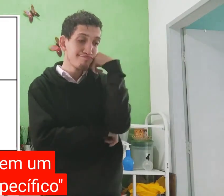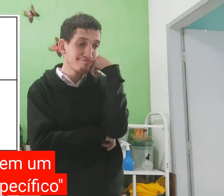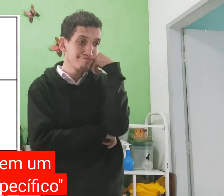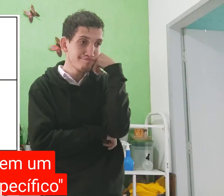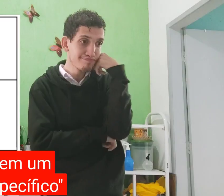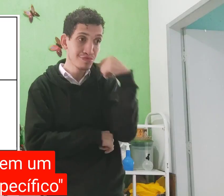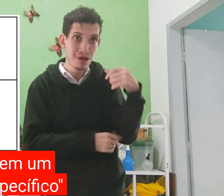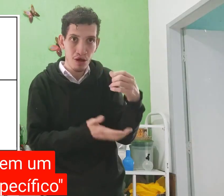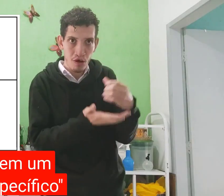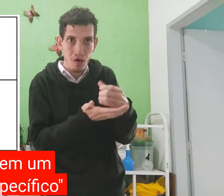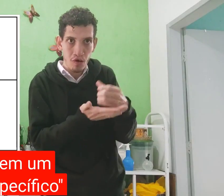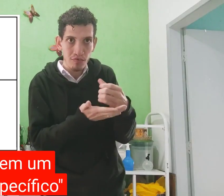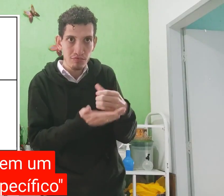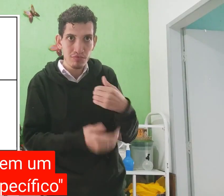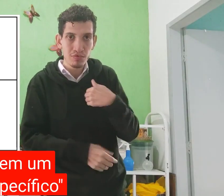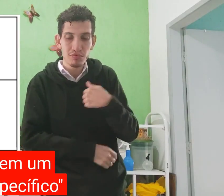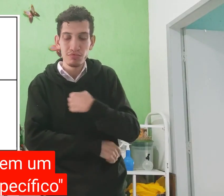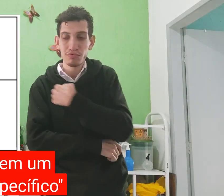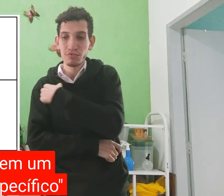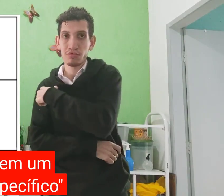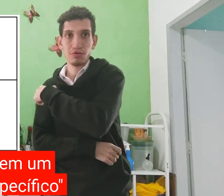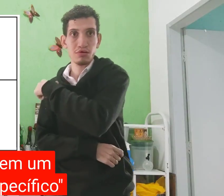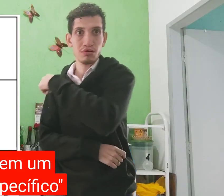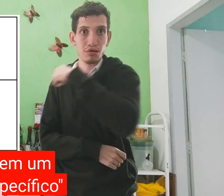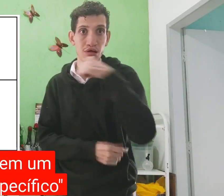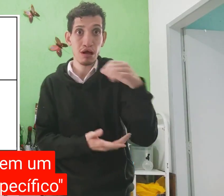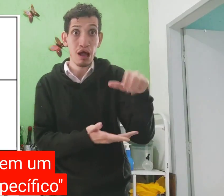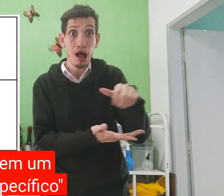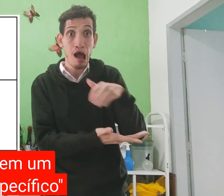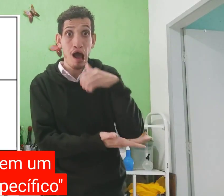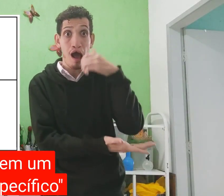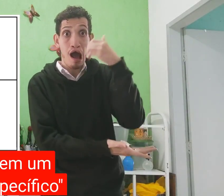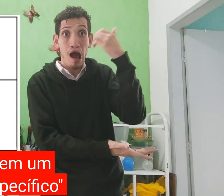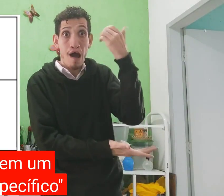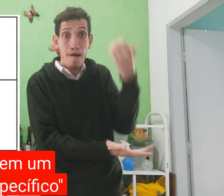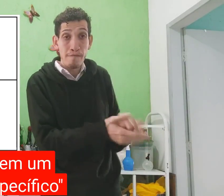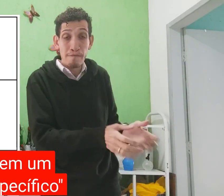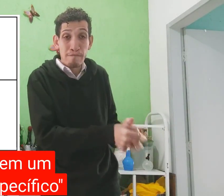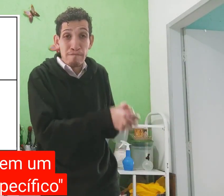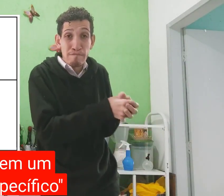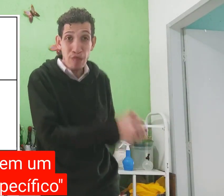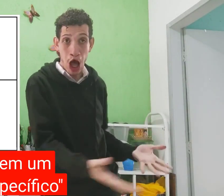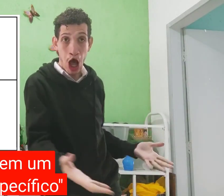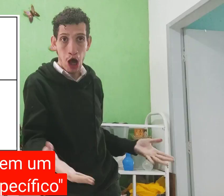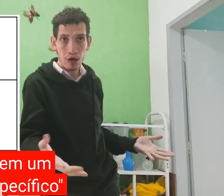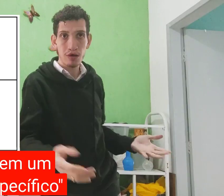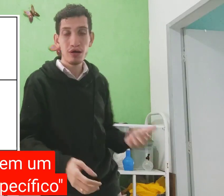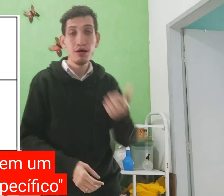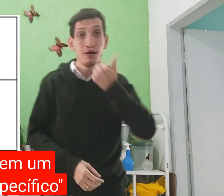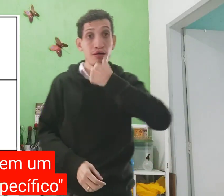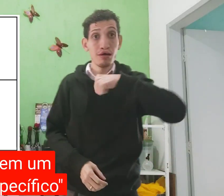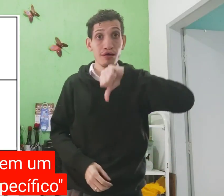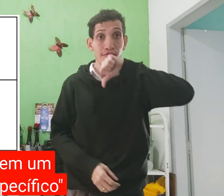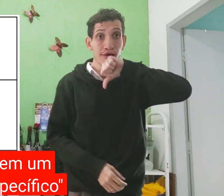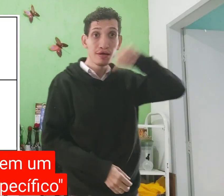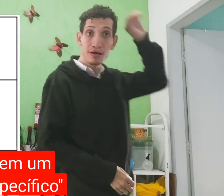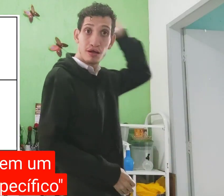sentado, o óculos que eu esbarrei, o óculos caiu e quebrou nesse pedaçado.